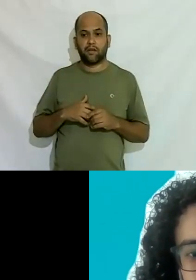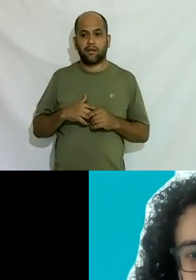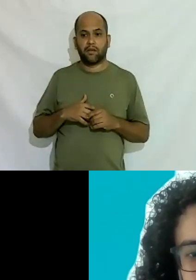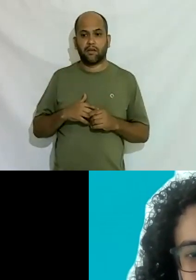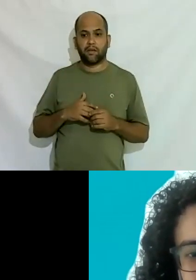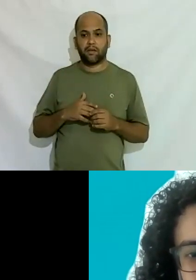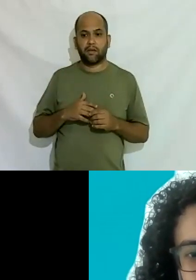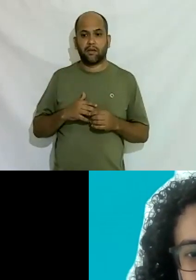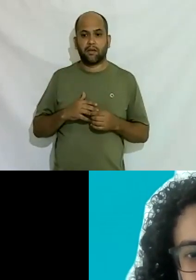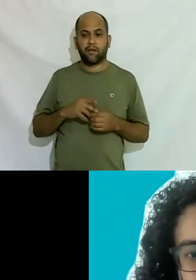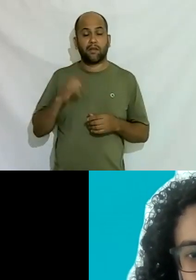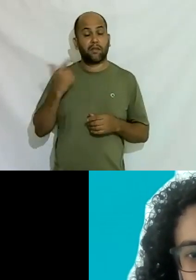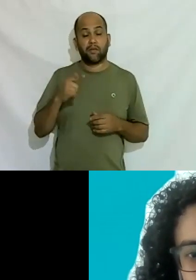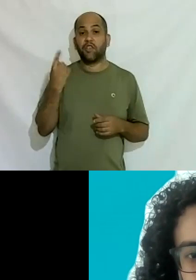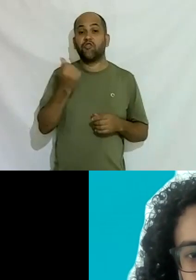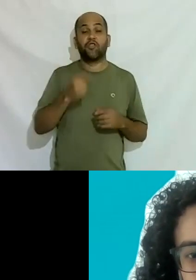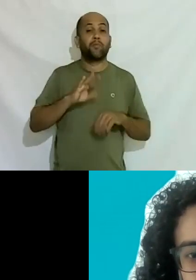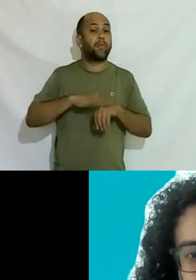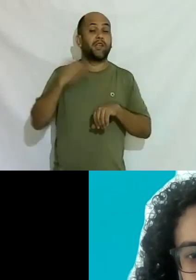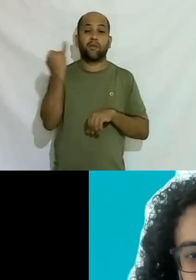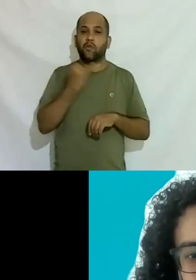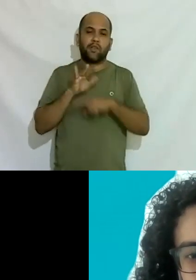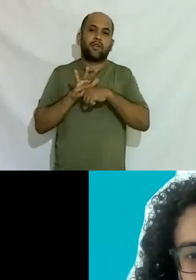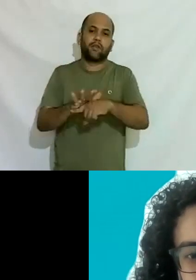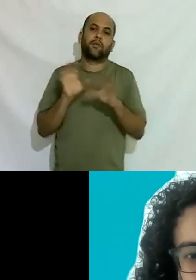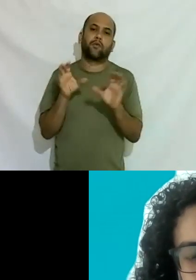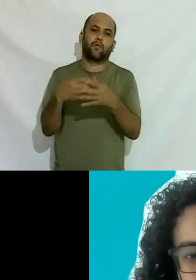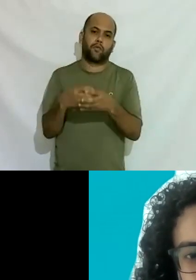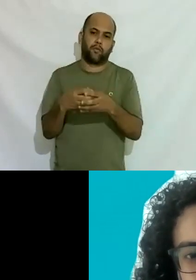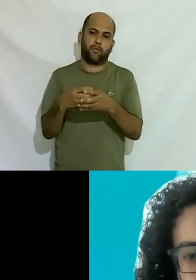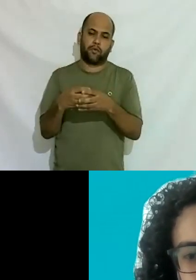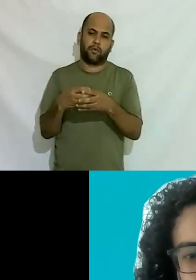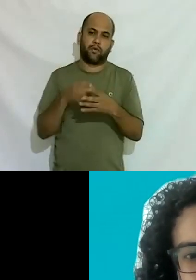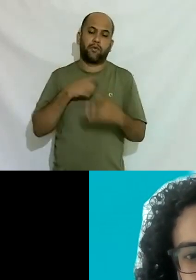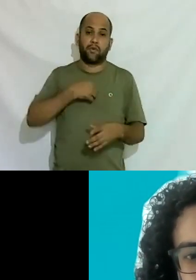que seja mais importante que isso que eu faço de graça